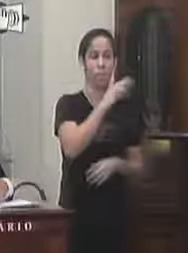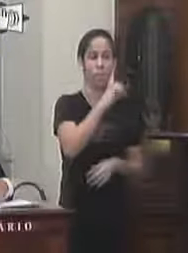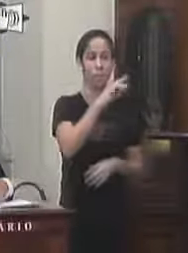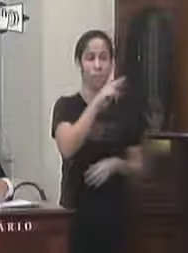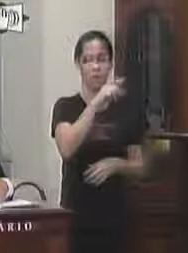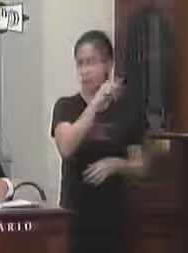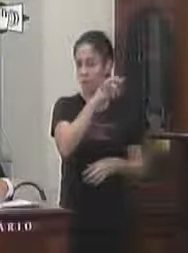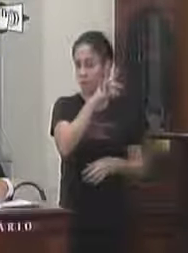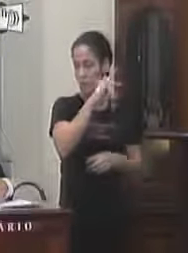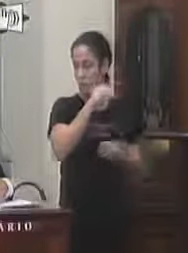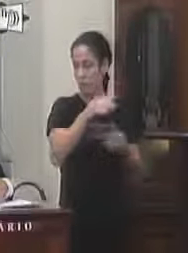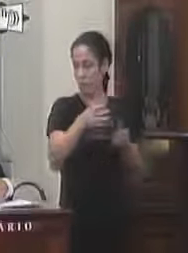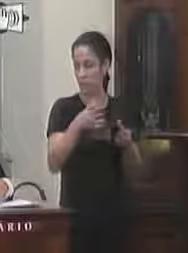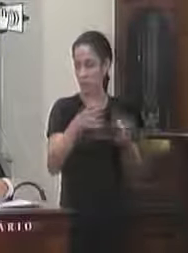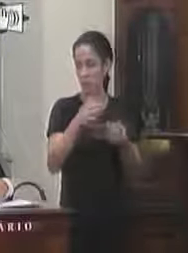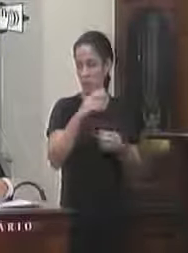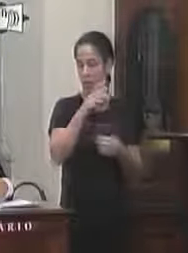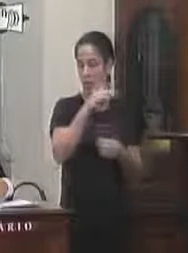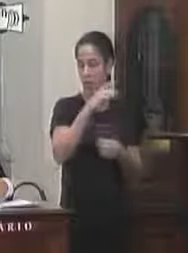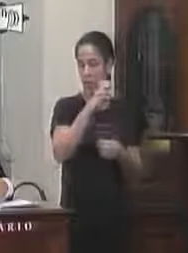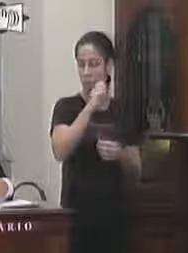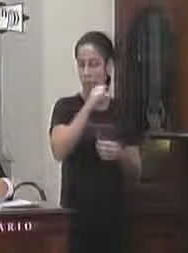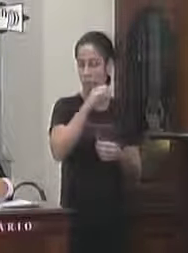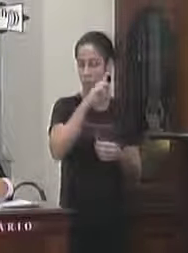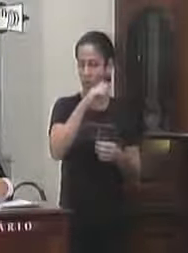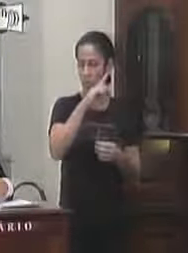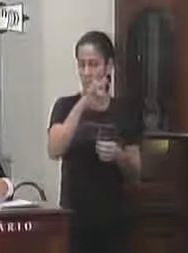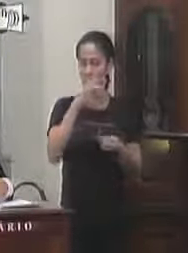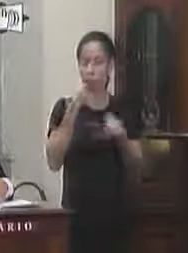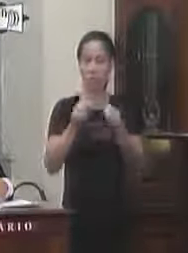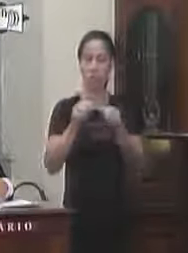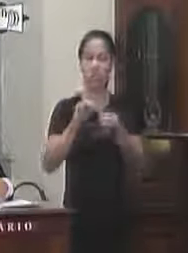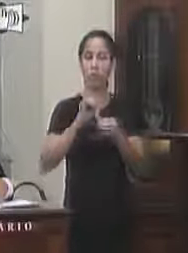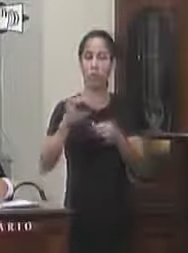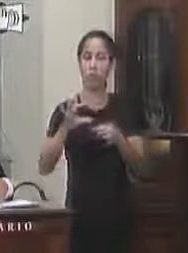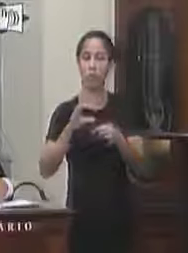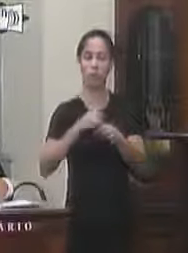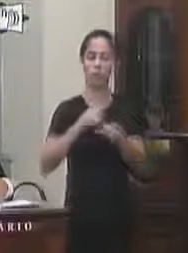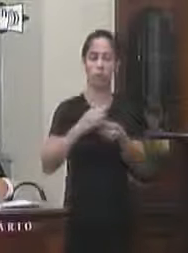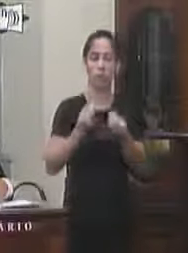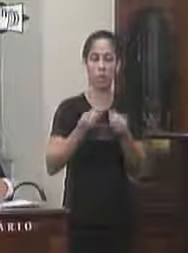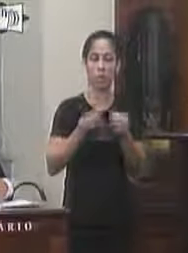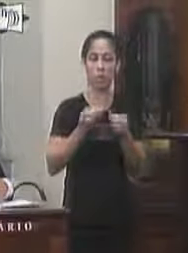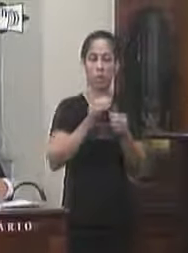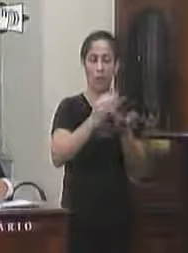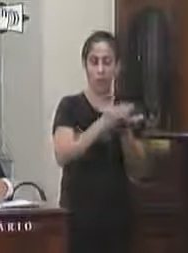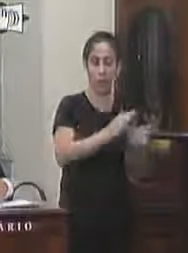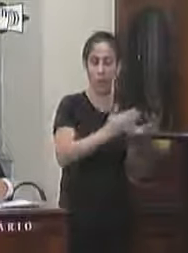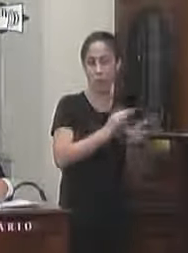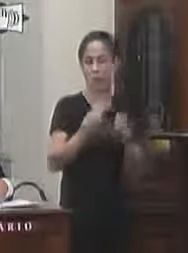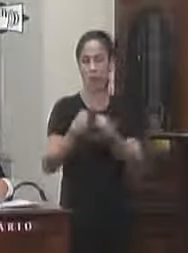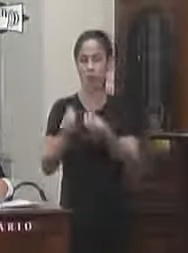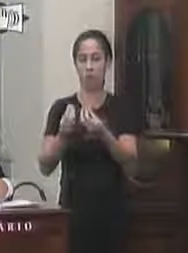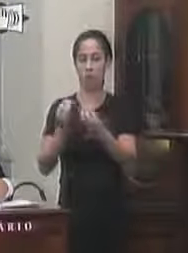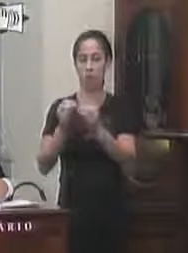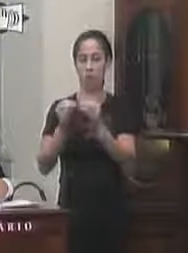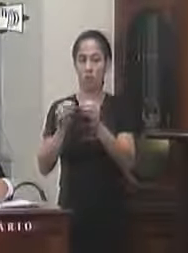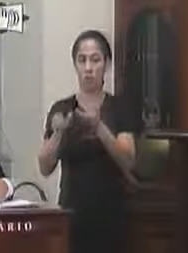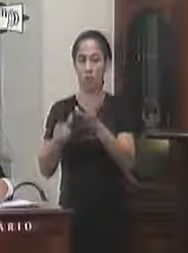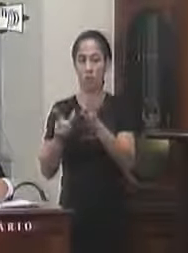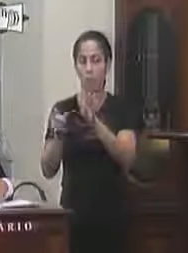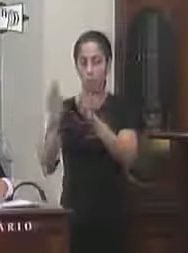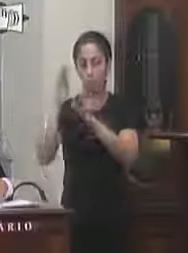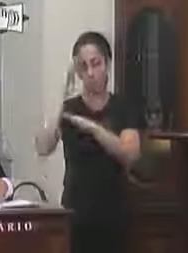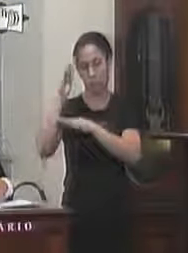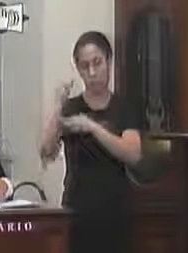interpretadas de forma restritiva não apenas no sentido que a enumeração constitucional é taxativa mas também e principalmente porque não se deve